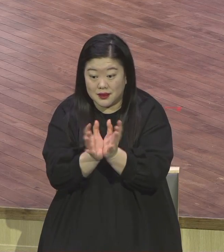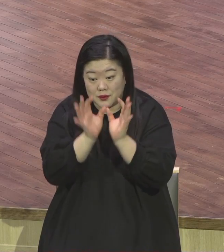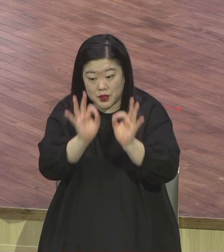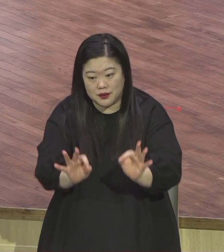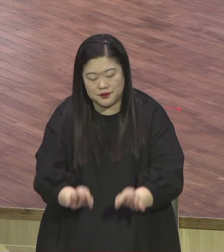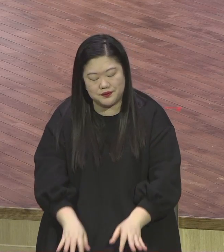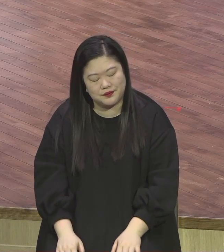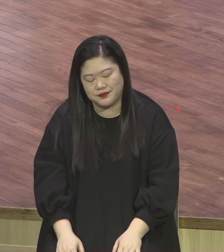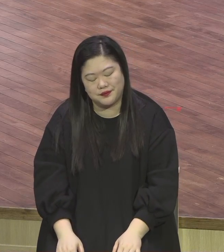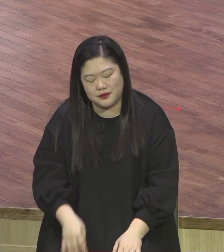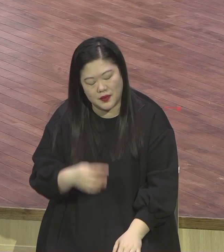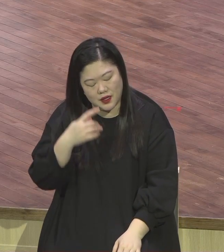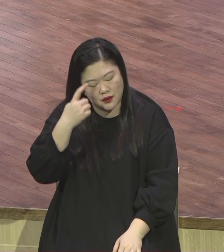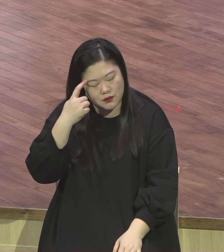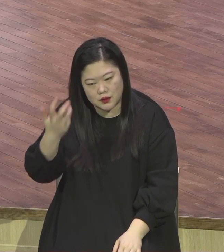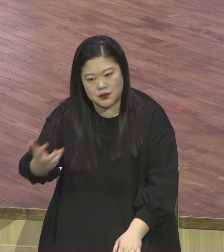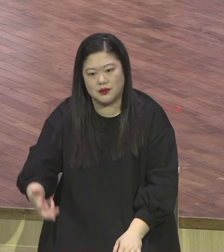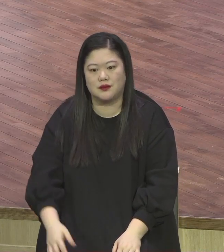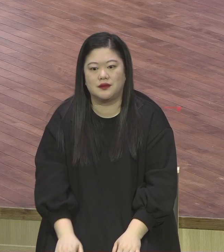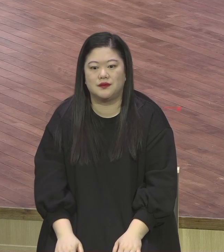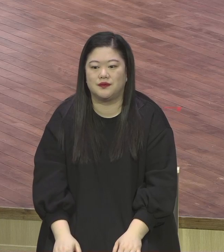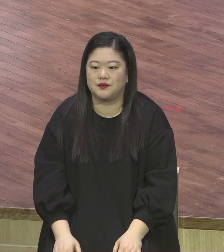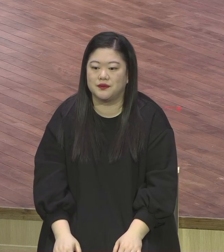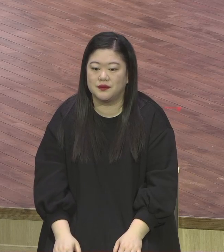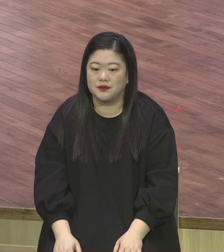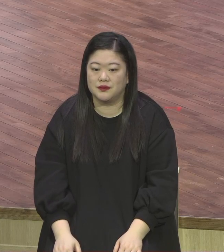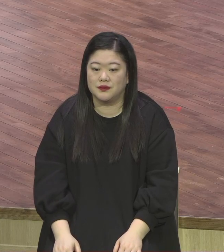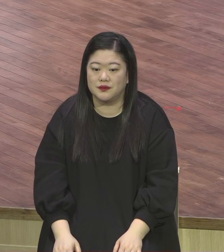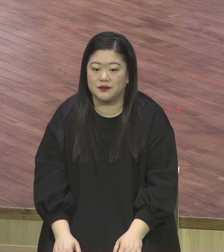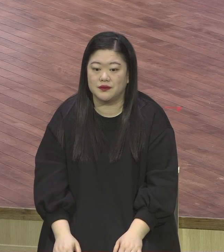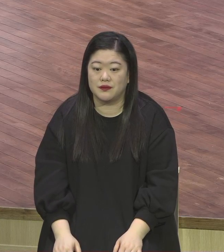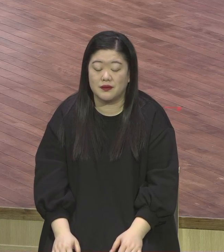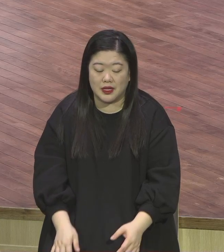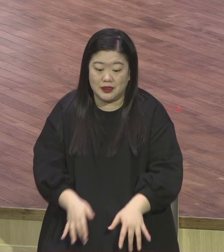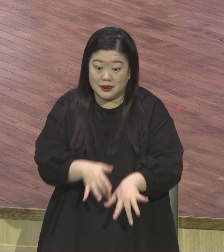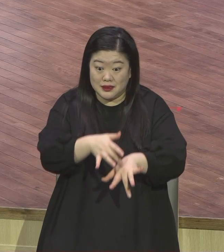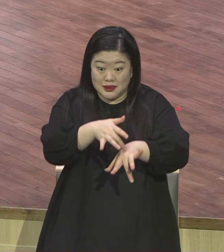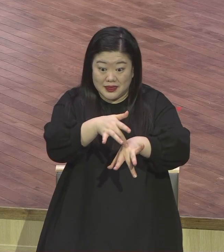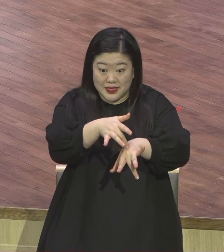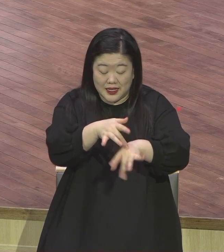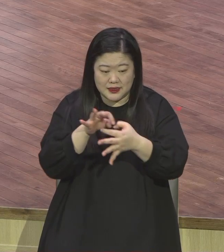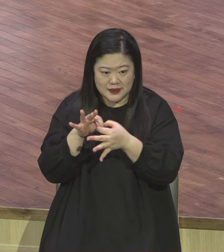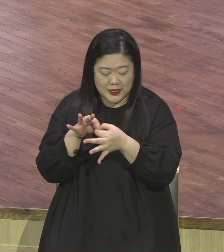사단이 쳐놓은 올무에 완전히 다 걸려버린 형국이에요.